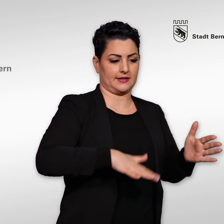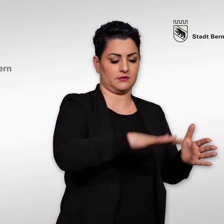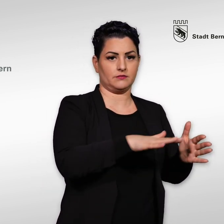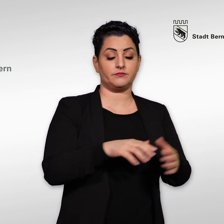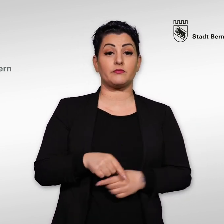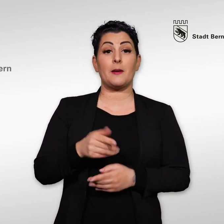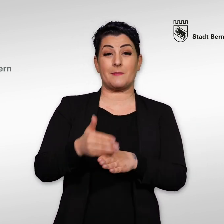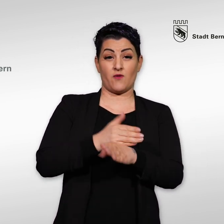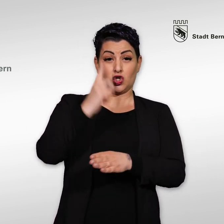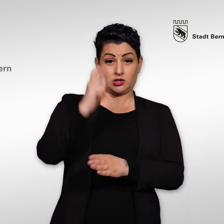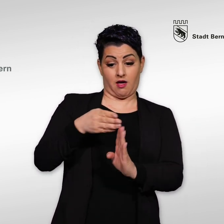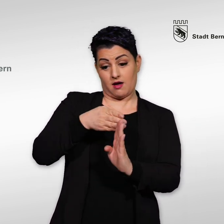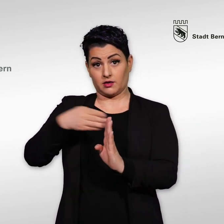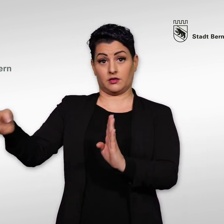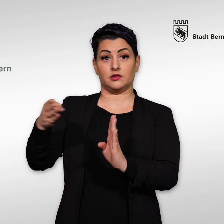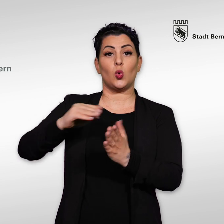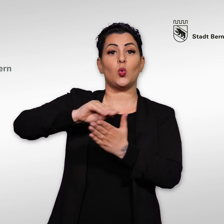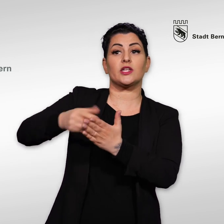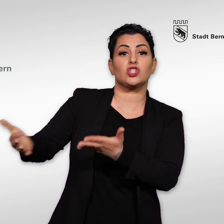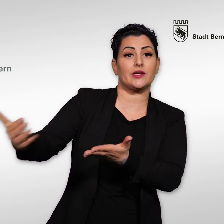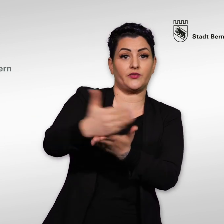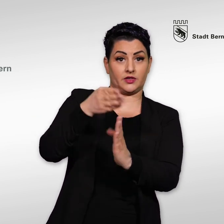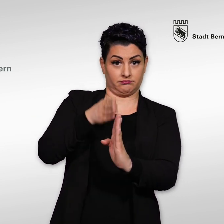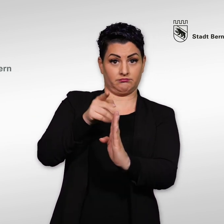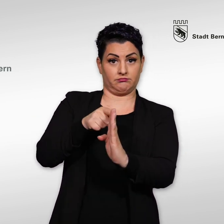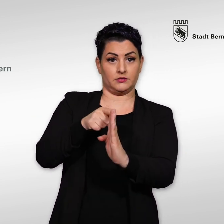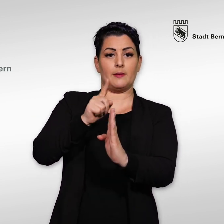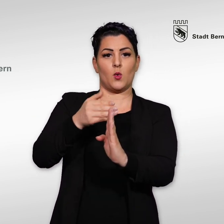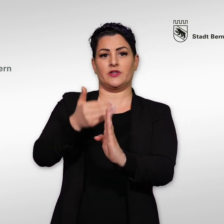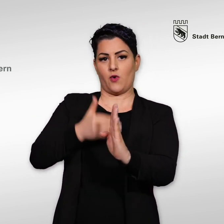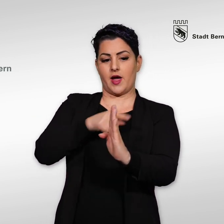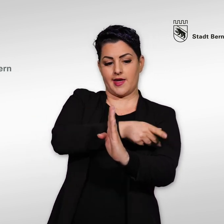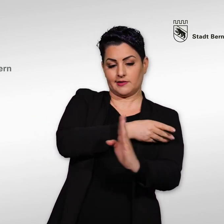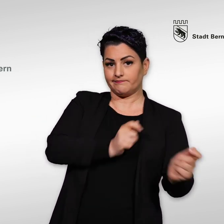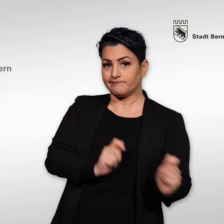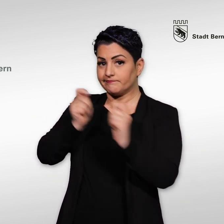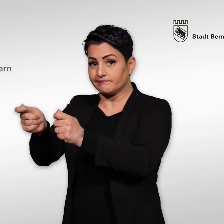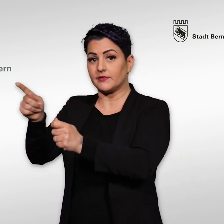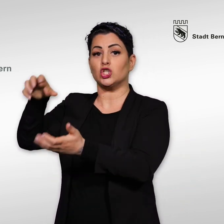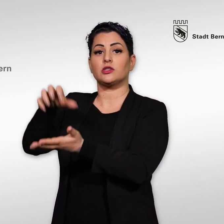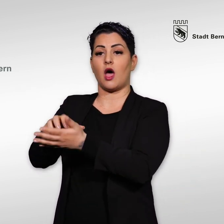Vor Beginn der Unterschriftensammlung muss der Unterschriftenbogen bei der Stadtkanzlei zur Vorprüfung eingereicht werden.